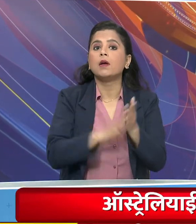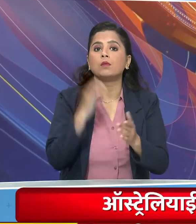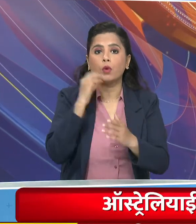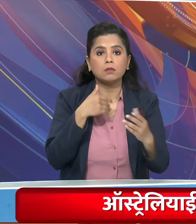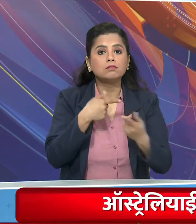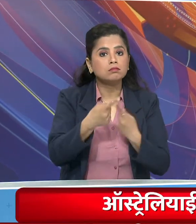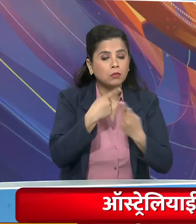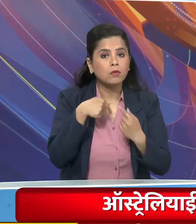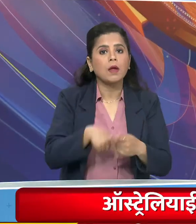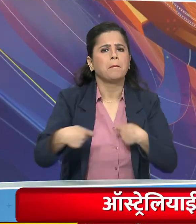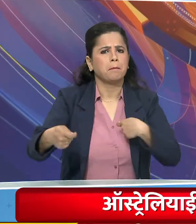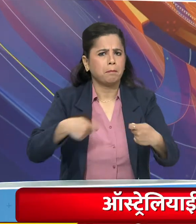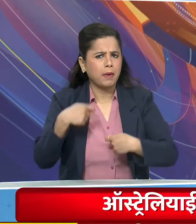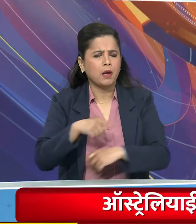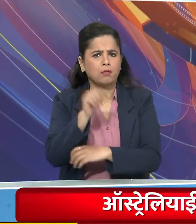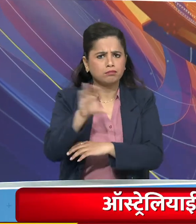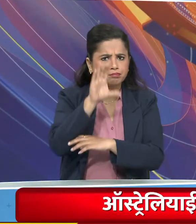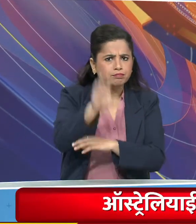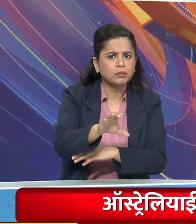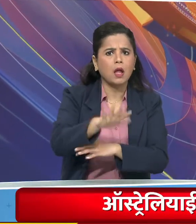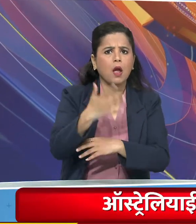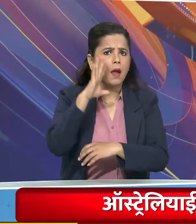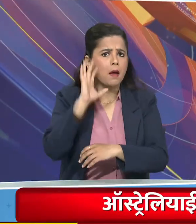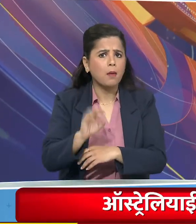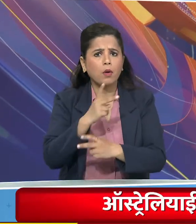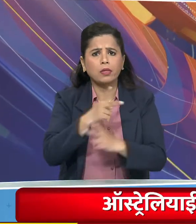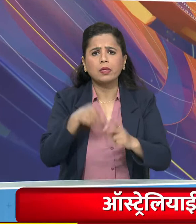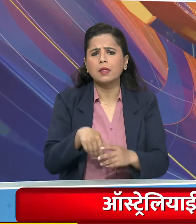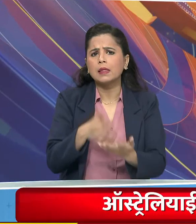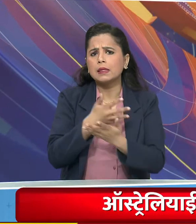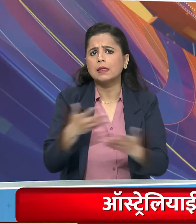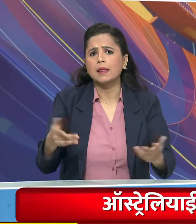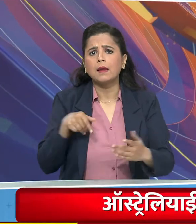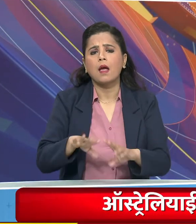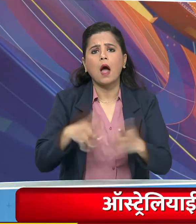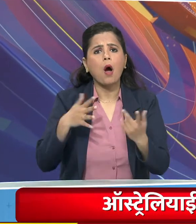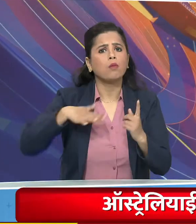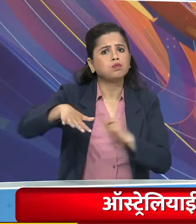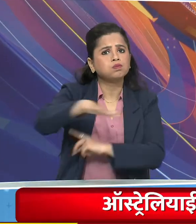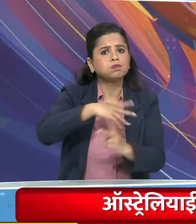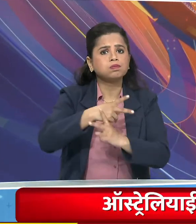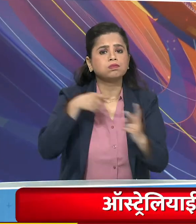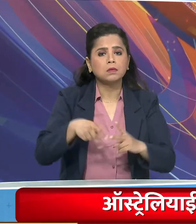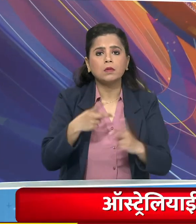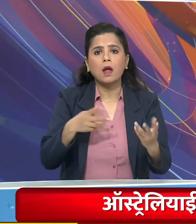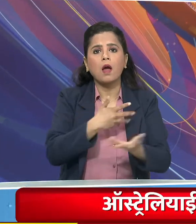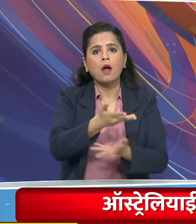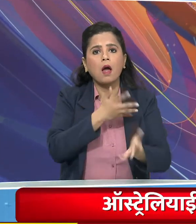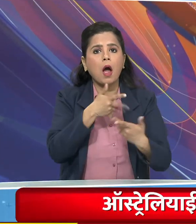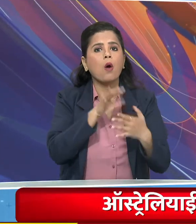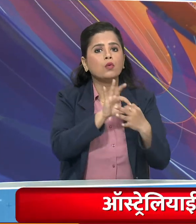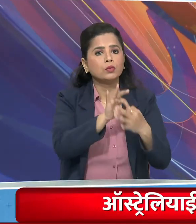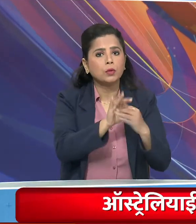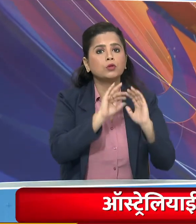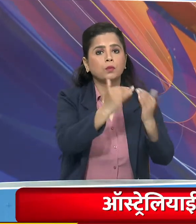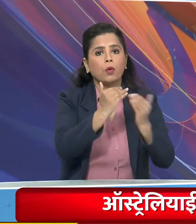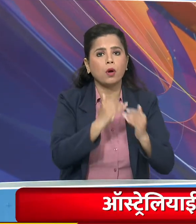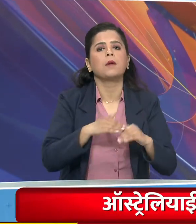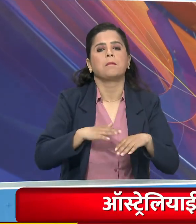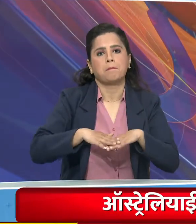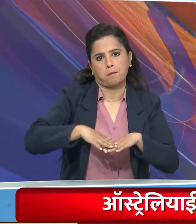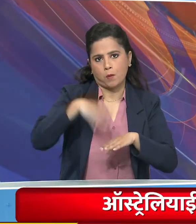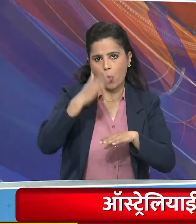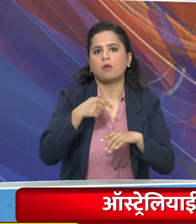व्यापार निवेश और महत्वपून खानेजों सहित का इक्षेत्रों में समग्र द्वपक्षिये संबंधों को मिलेगा बढ़ावा